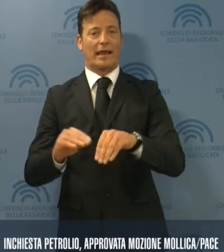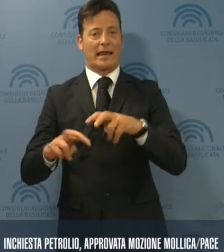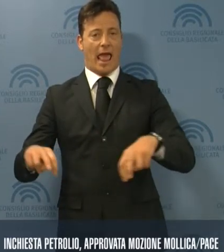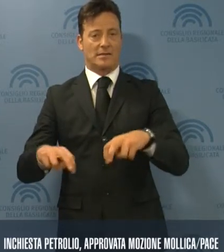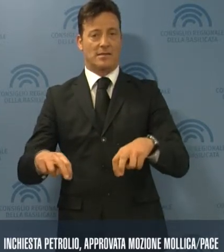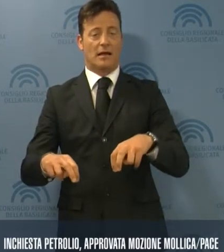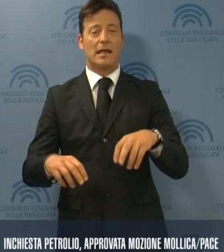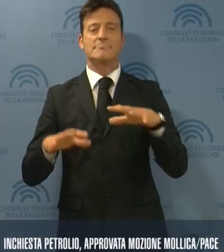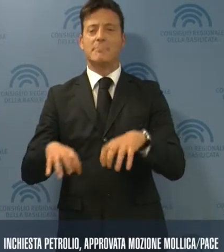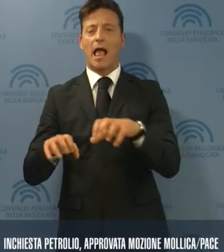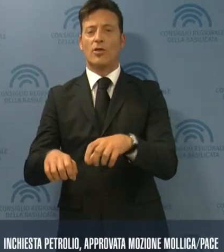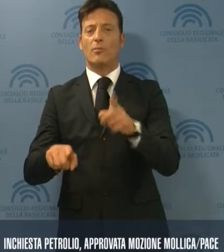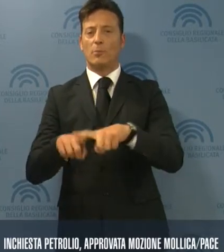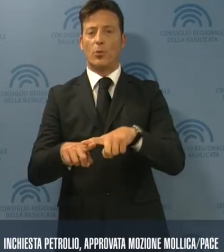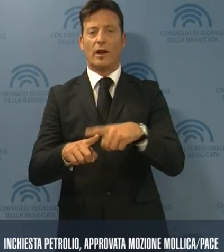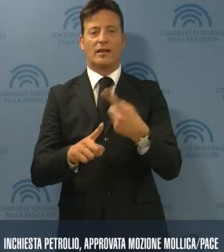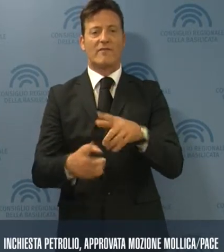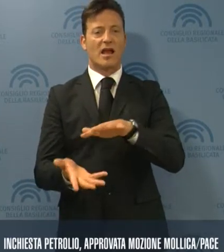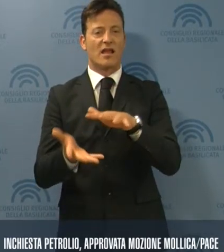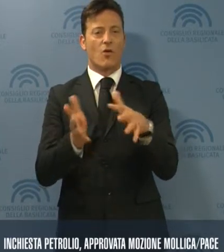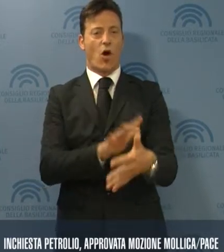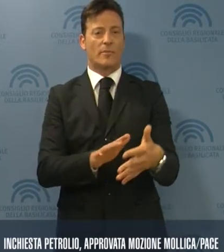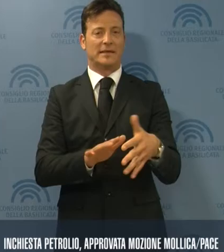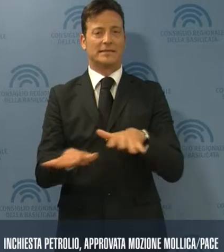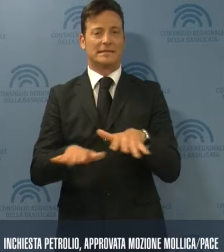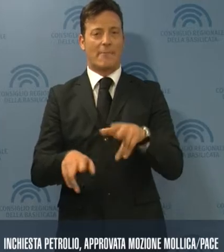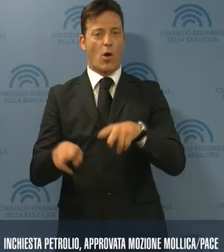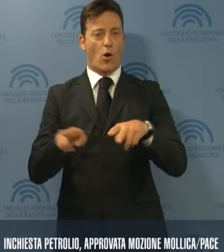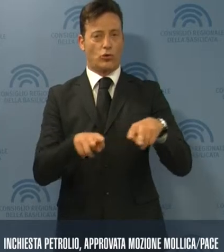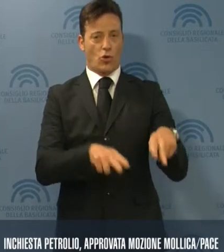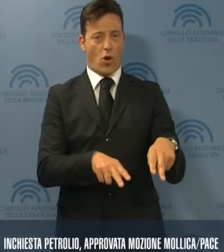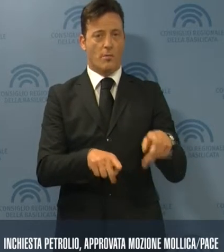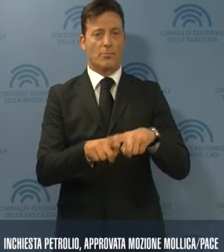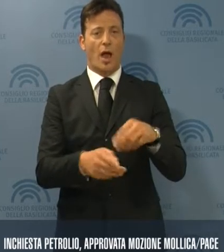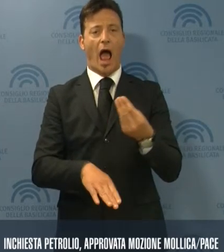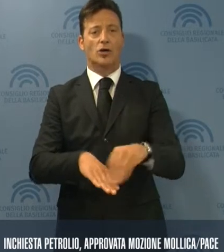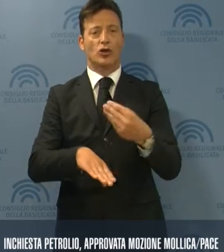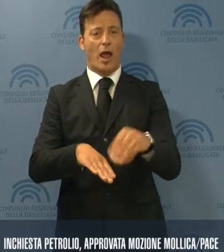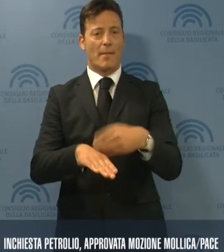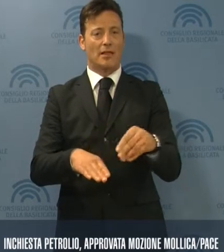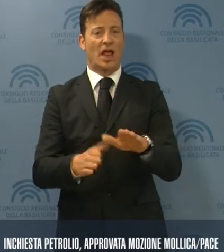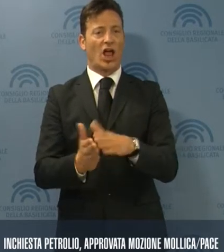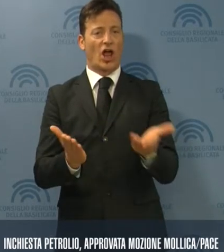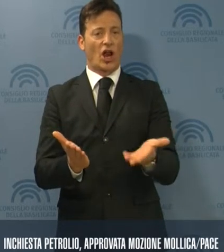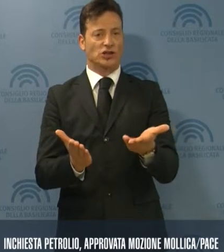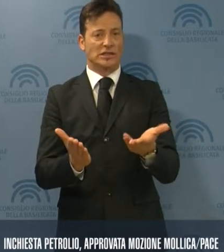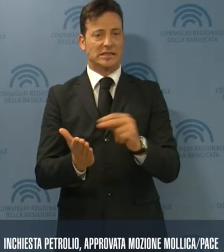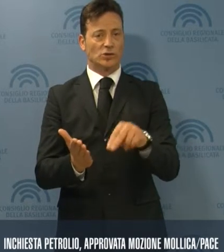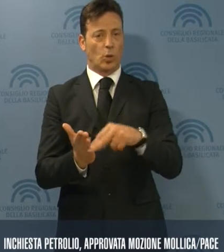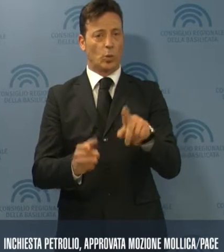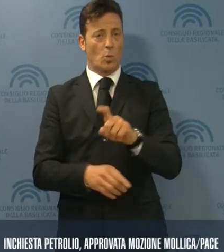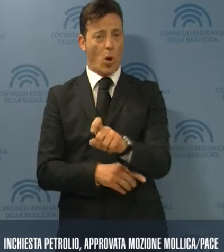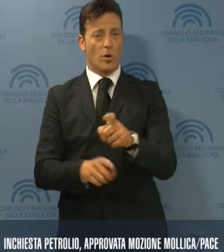impegni richiesti anche quello di riformare il sistema dei controlli, aggiornare il registro tumori e